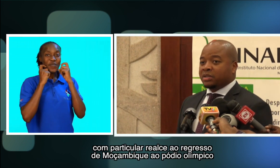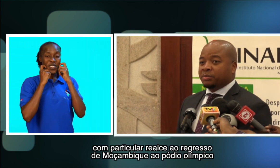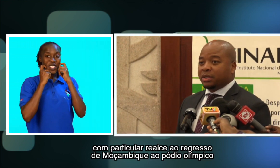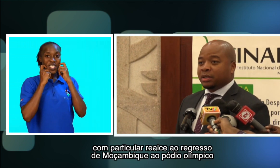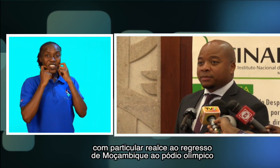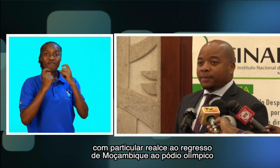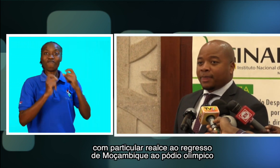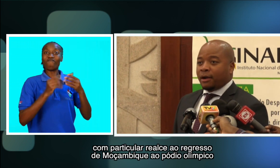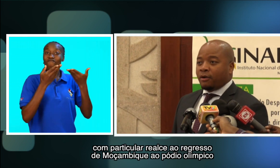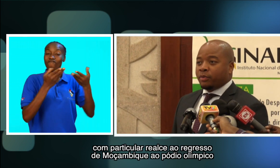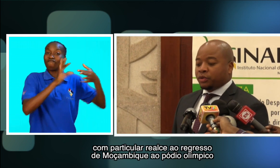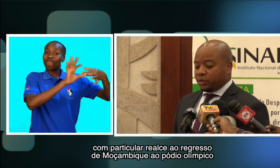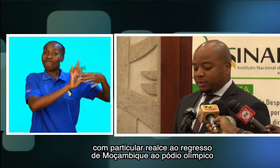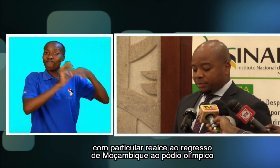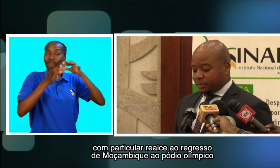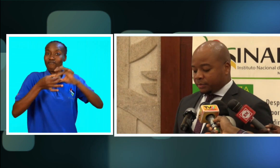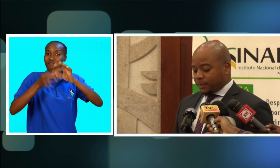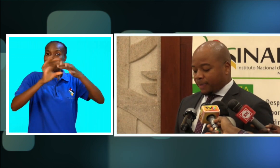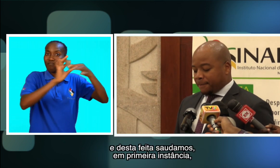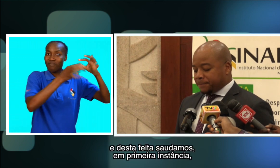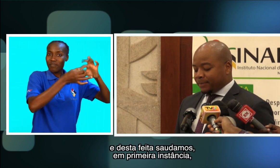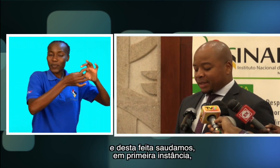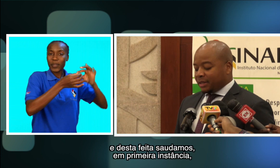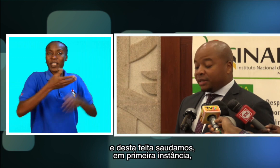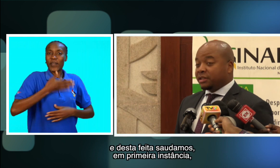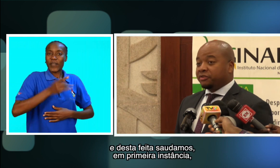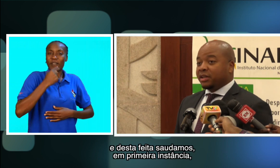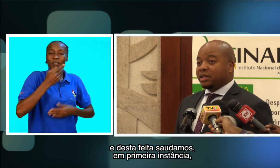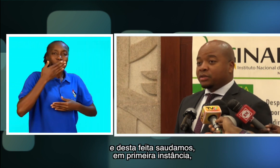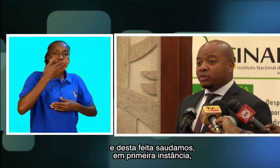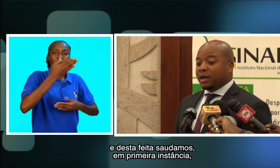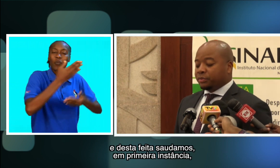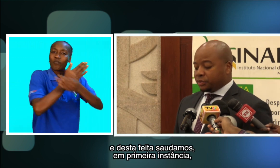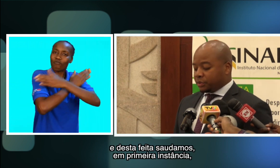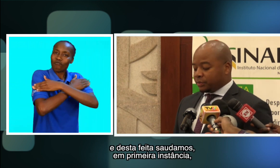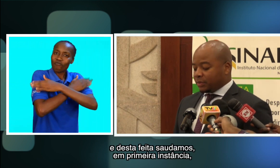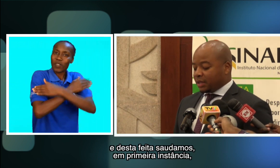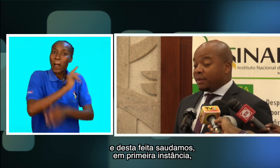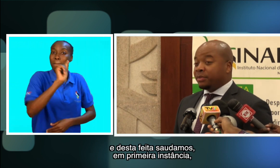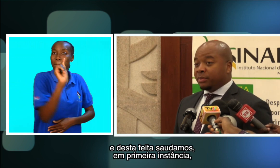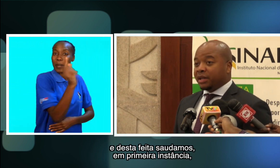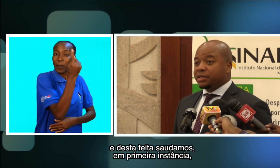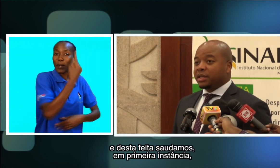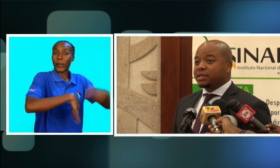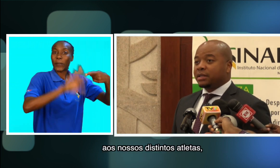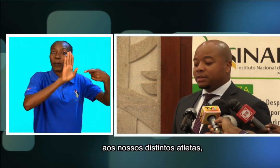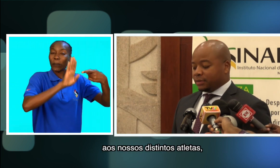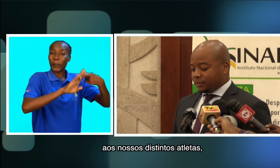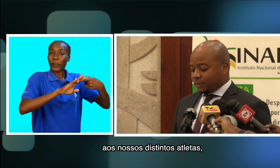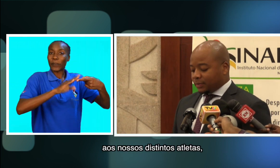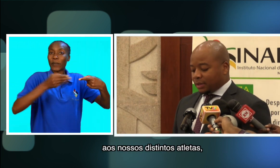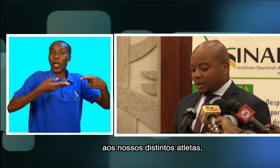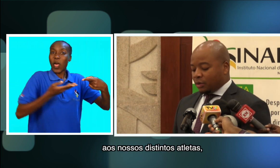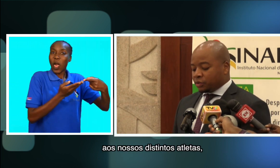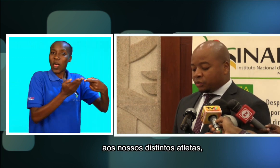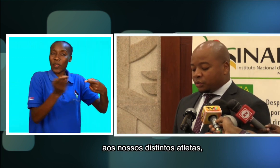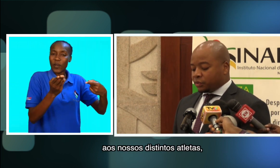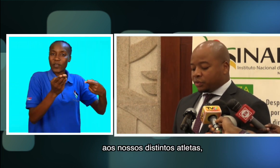Moçambique ao pódio olímpico. E desta feita saudamos, em primeira instância, os nossos